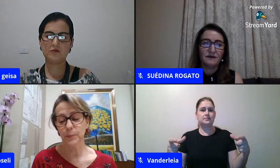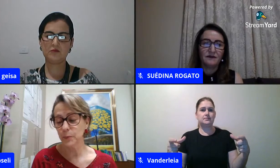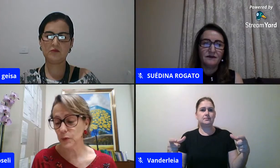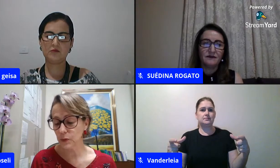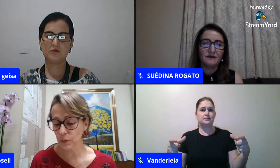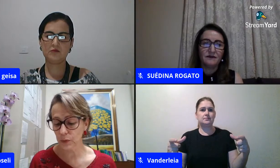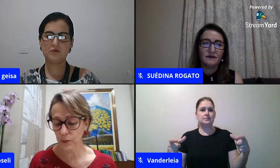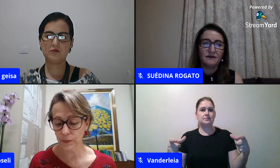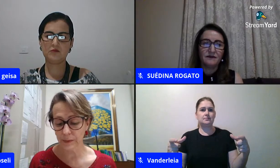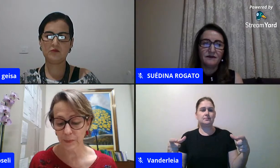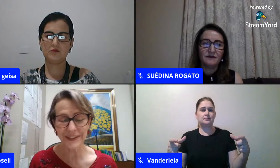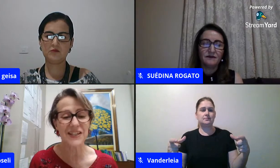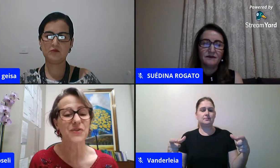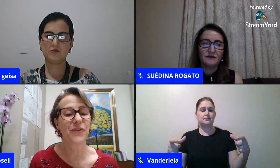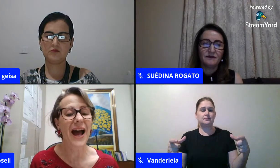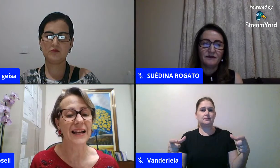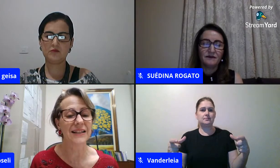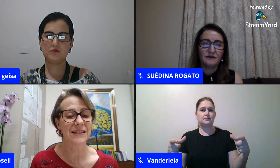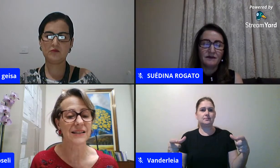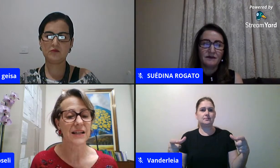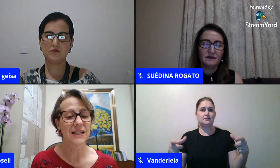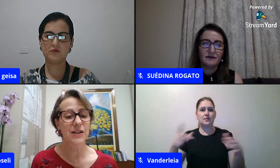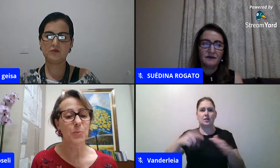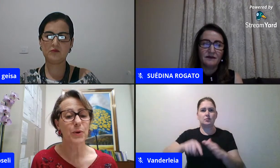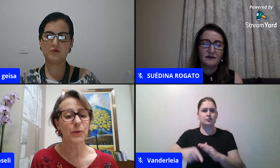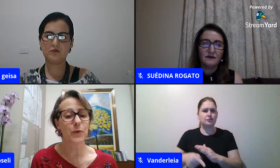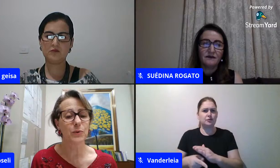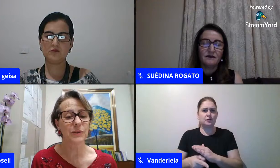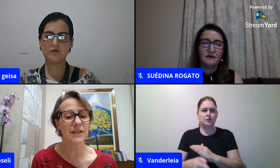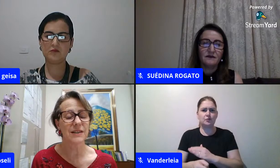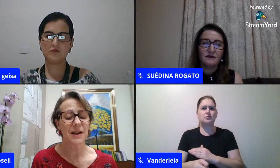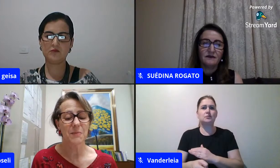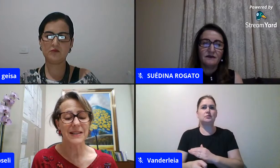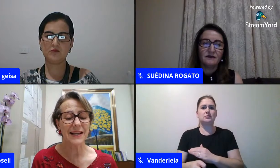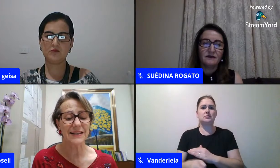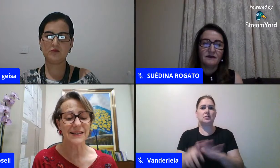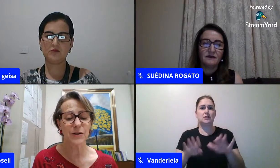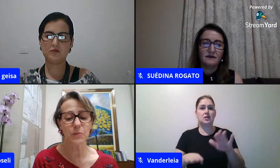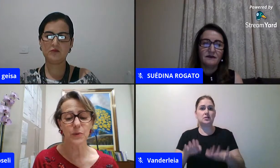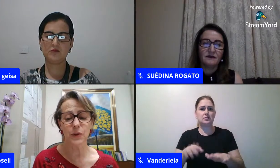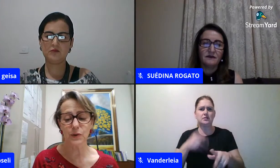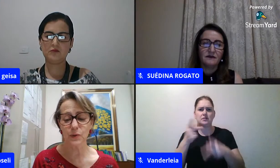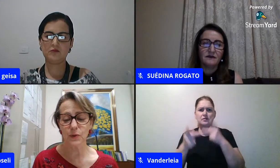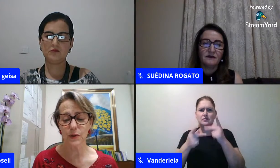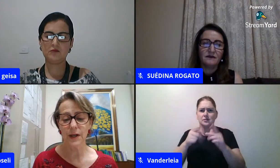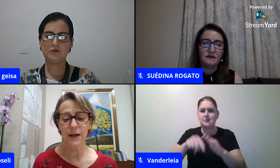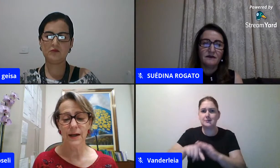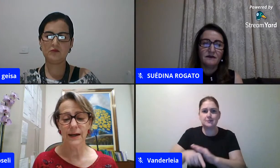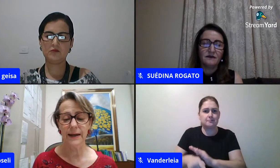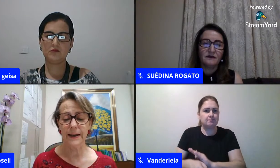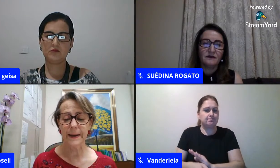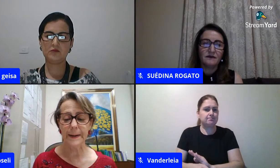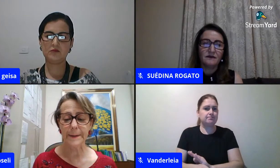muito muitas falas são profundas mas elas são muito